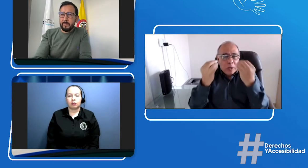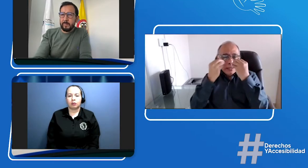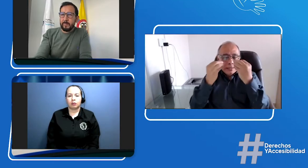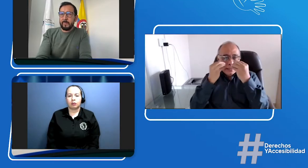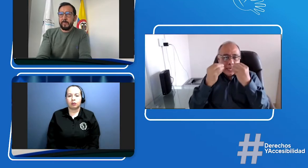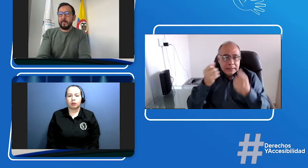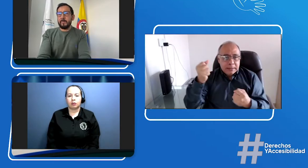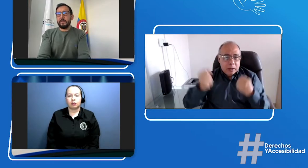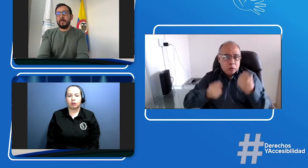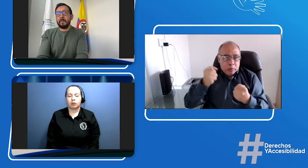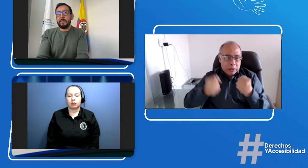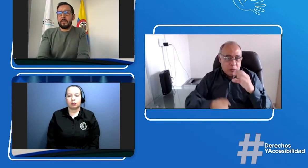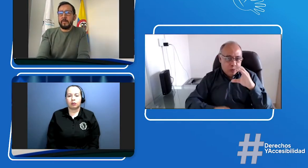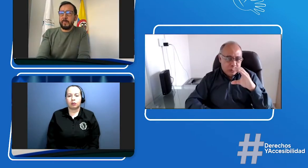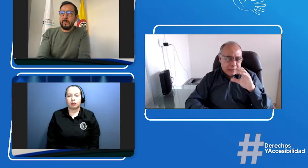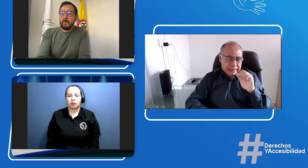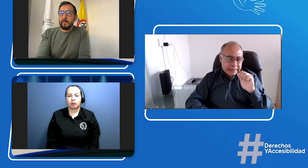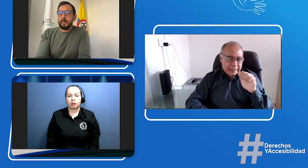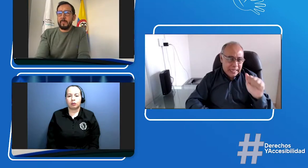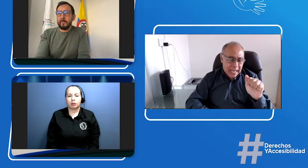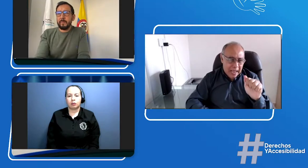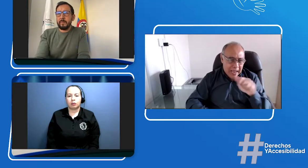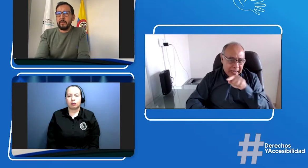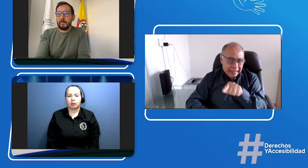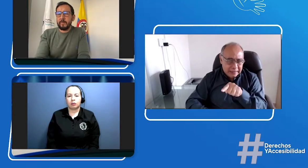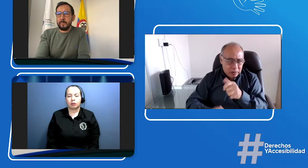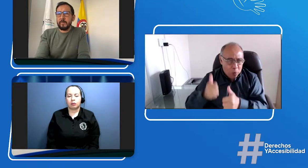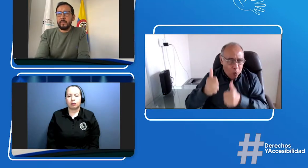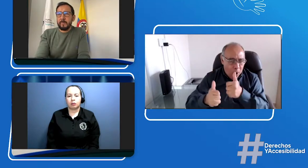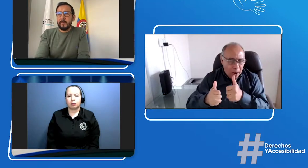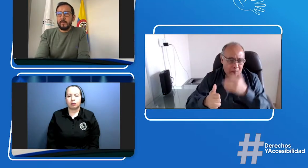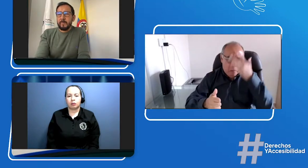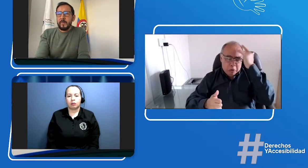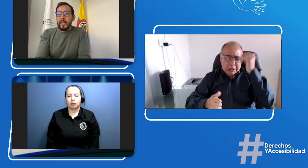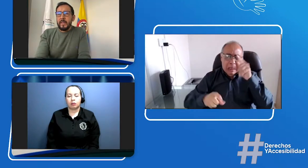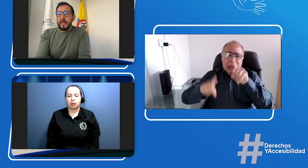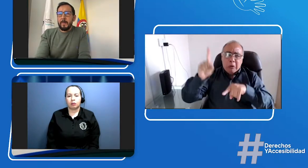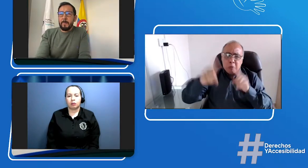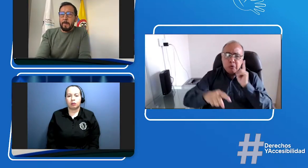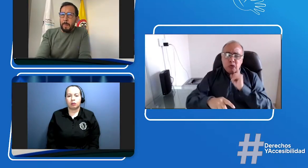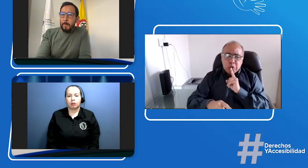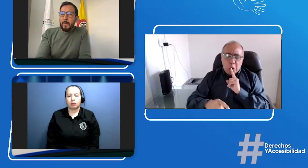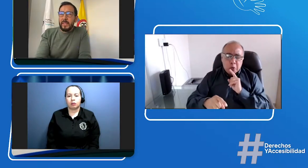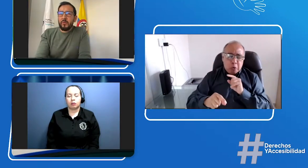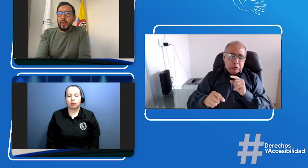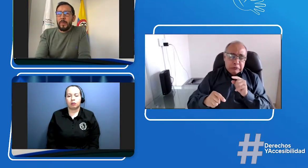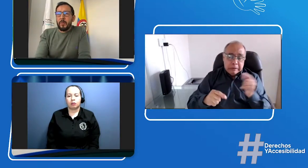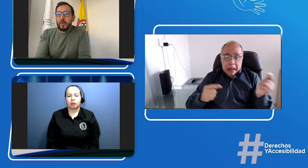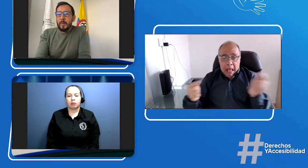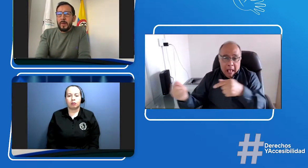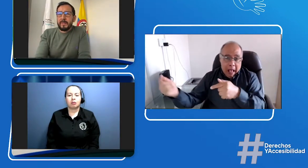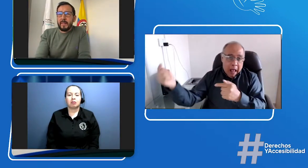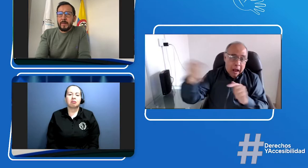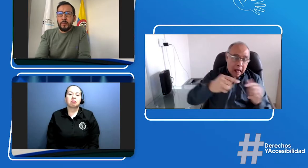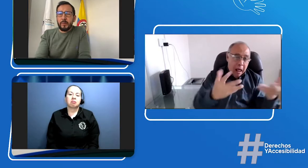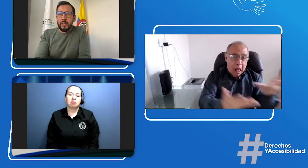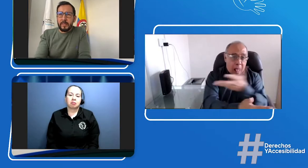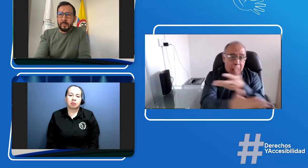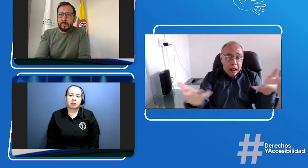al centro de enseñanza de conducción? ¿Al OCEA? Esa es una pregunta bastante... Porque varios nos han